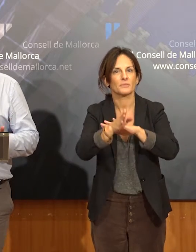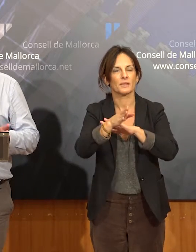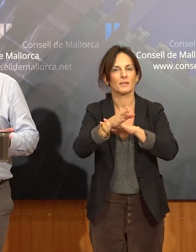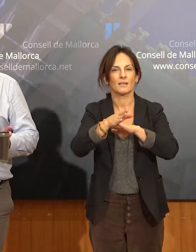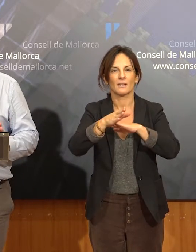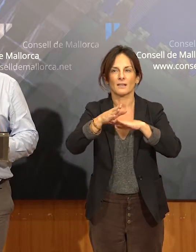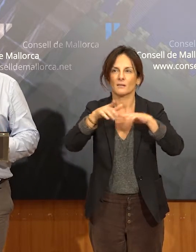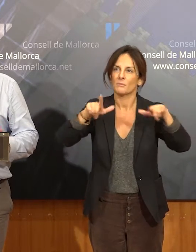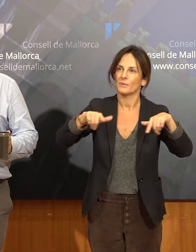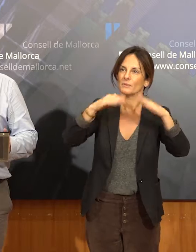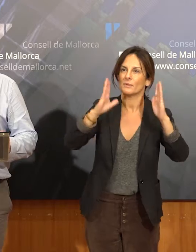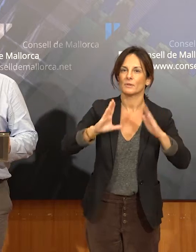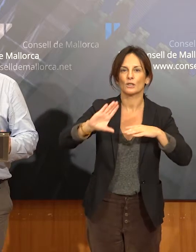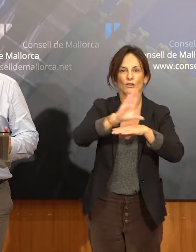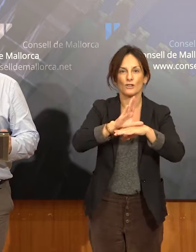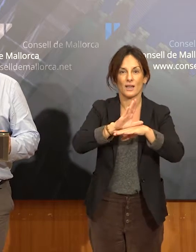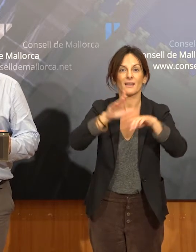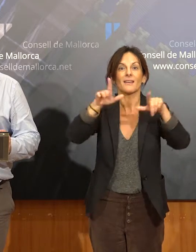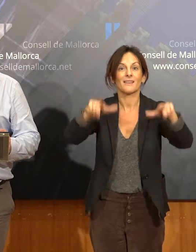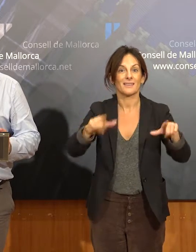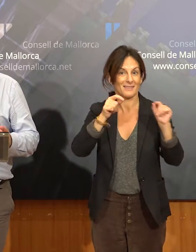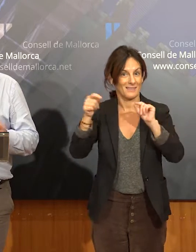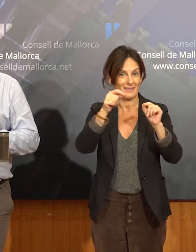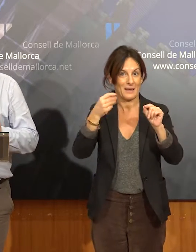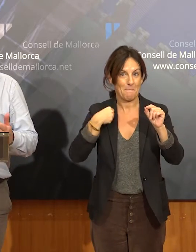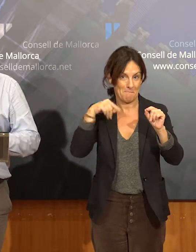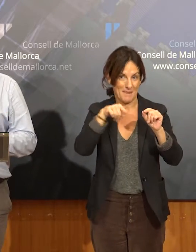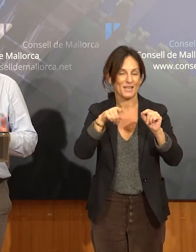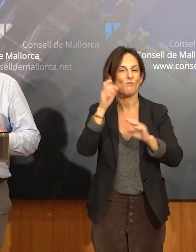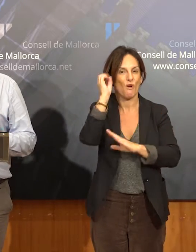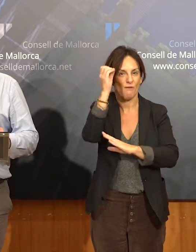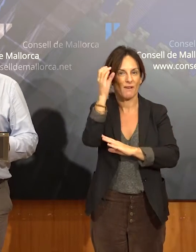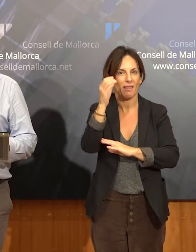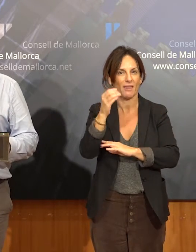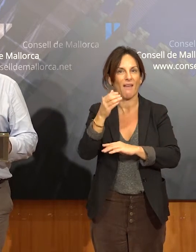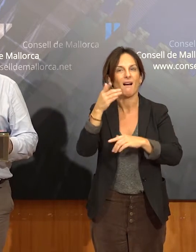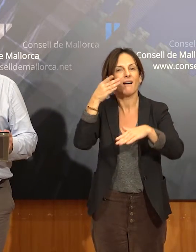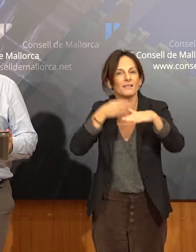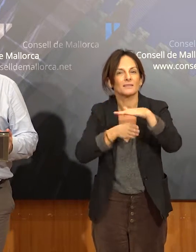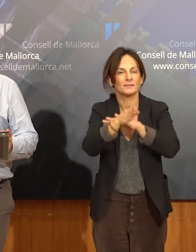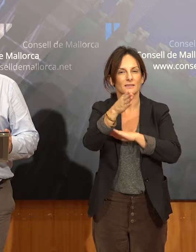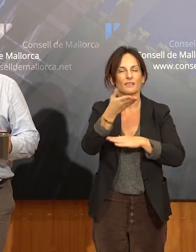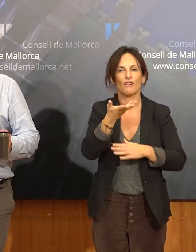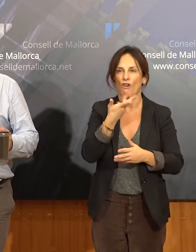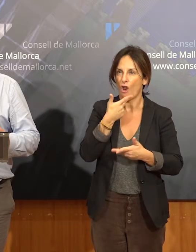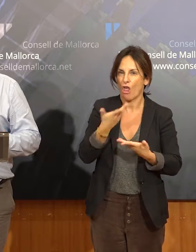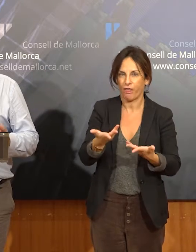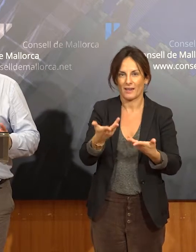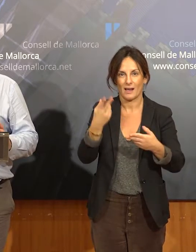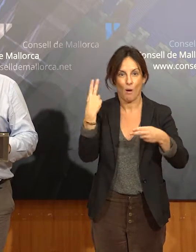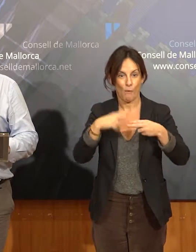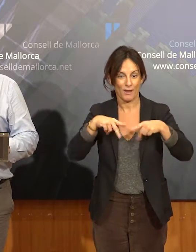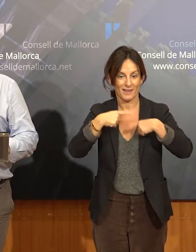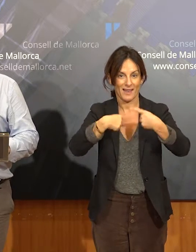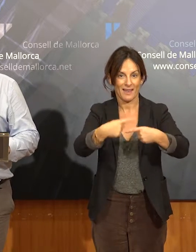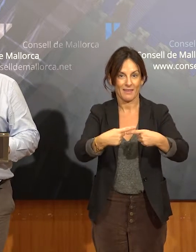la sala de plans, que és allà on es duen a terme les xerrades. I acostar un poc aquesta institució a la gent, que a vegades, però és